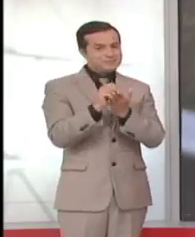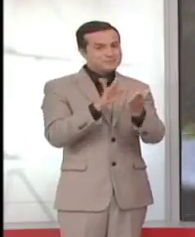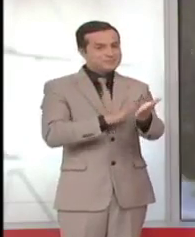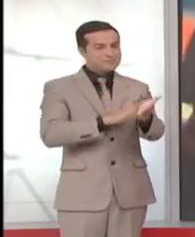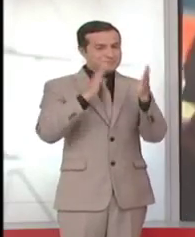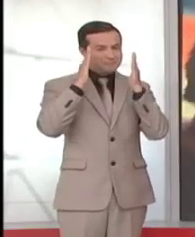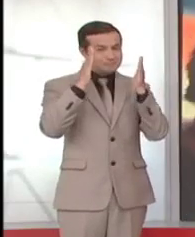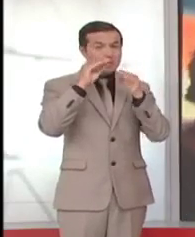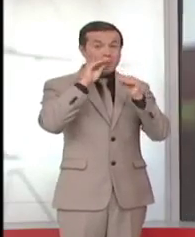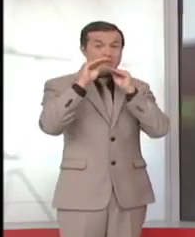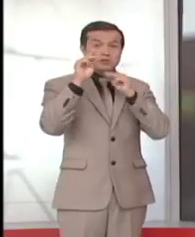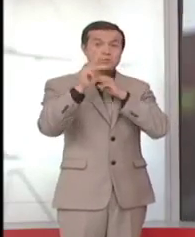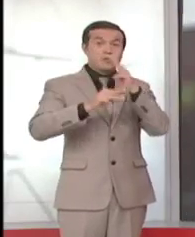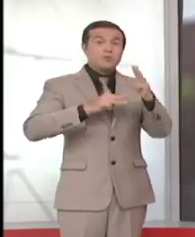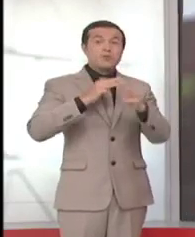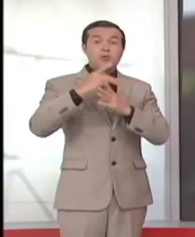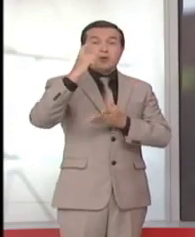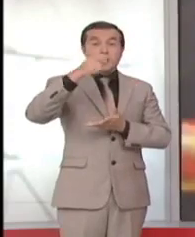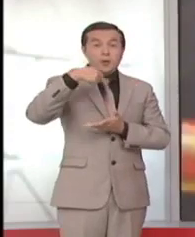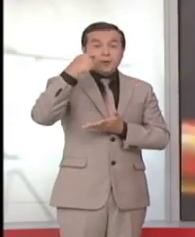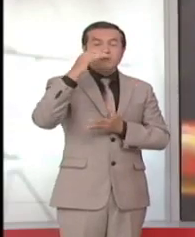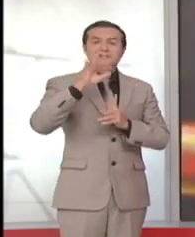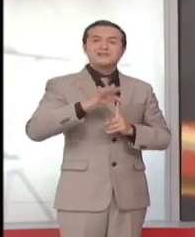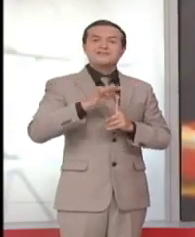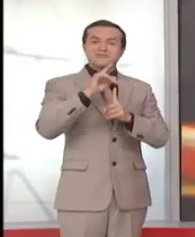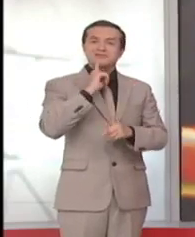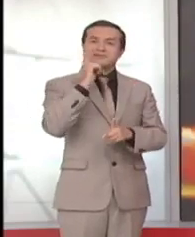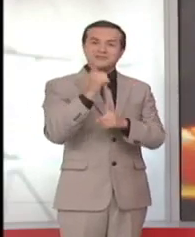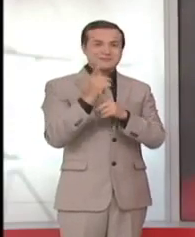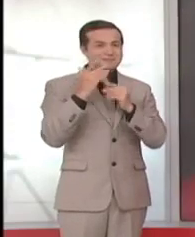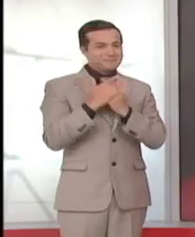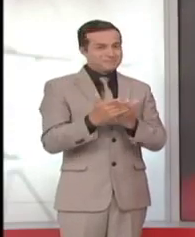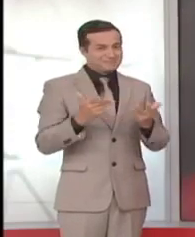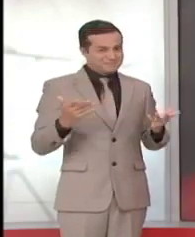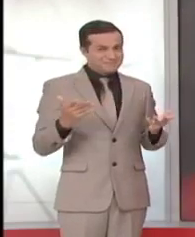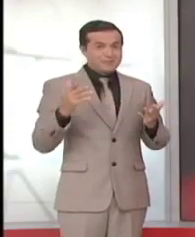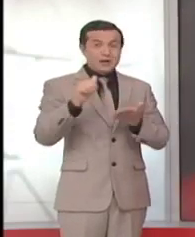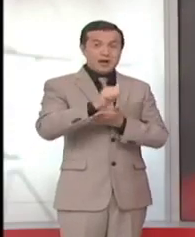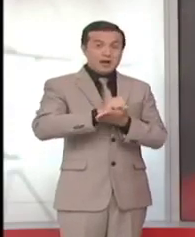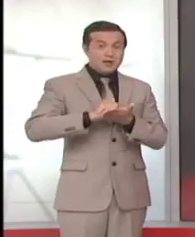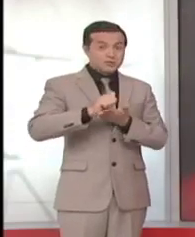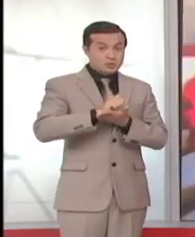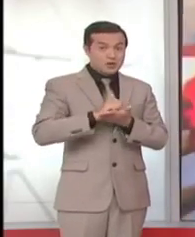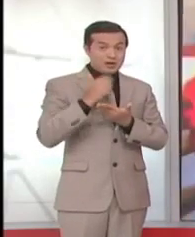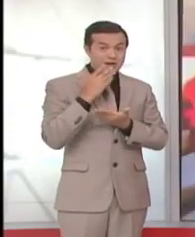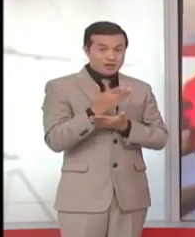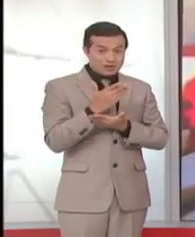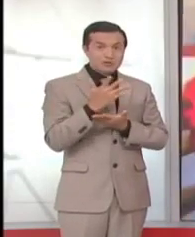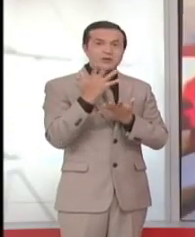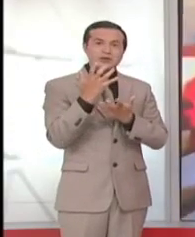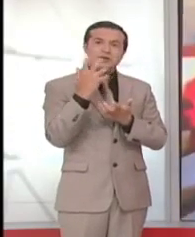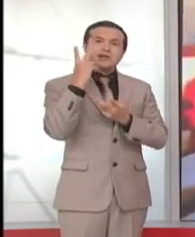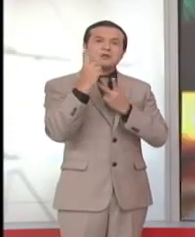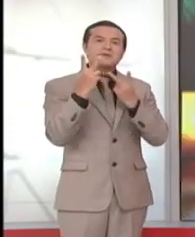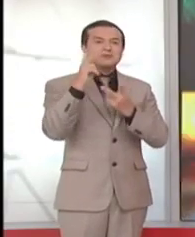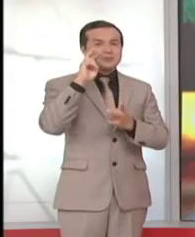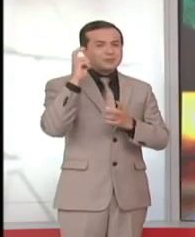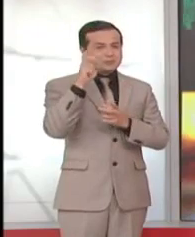decirle al mundo que la gastronomía es uno de los atractivos de la región y que la SOAI con esta puerta espera la visita del turista. Y así